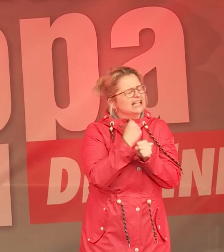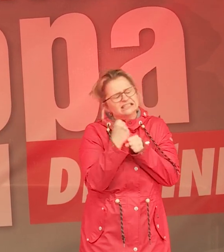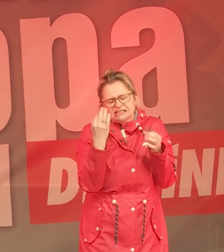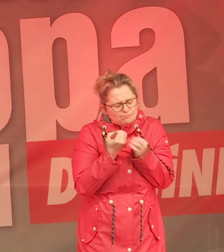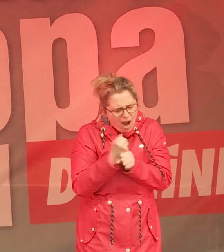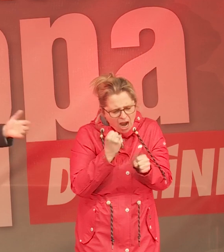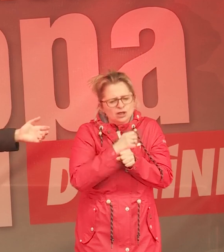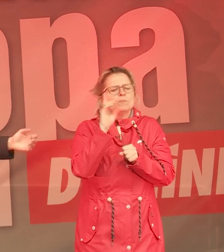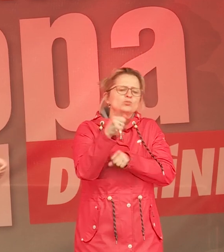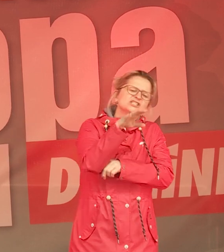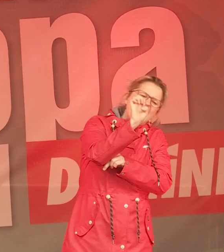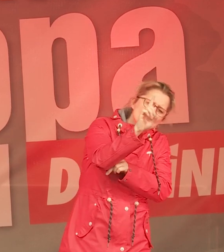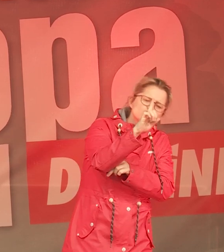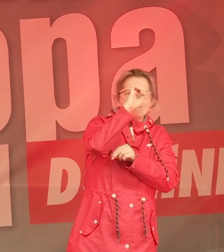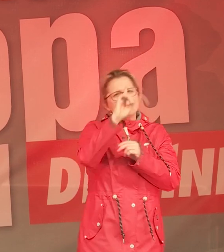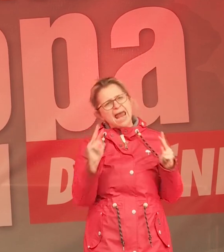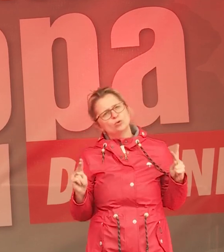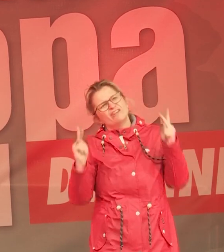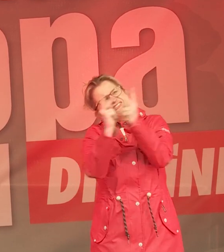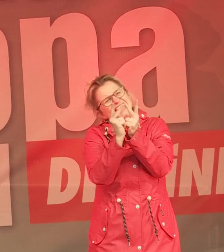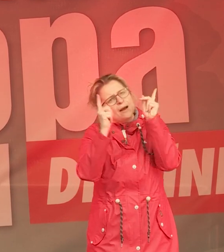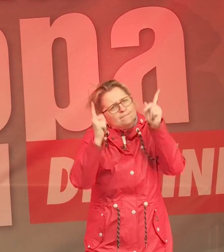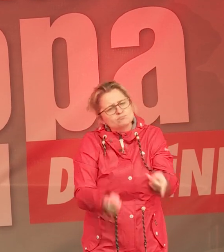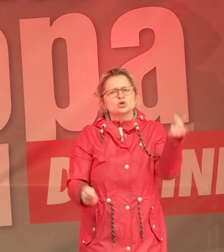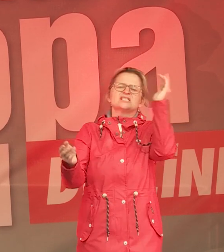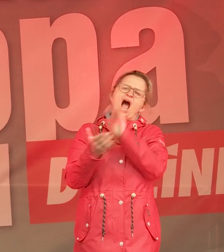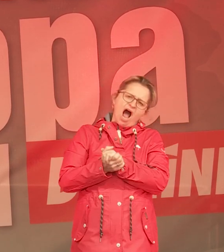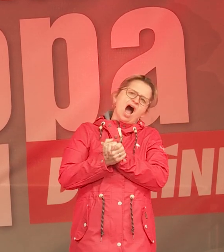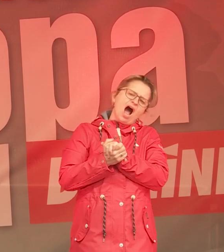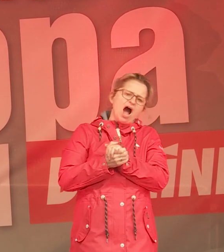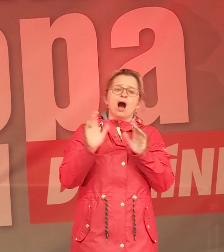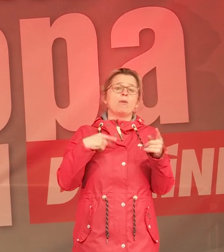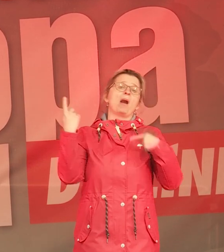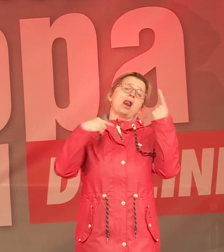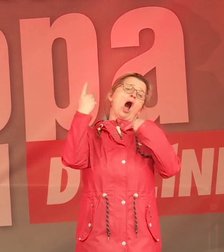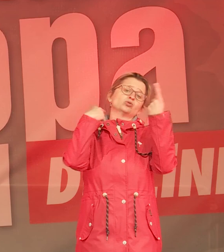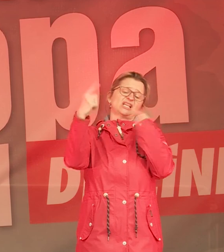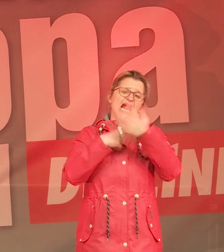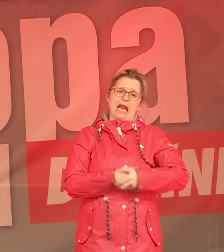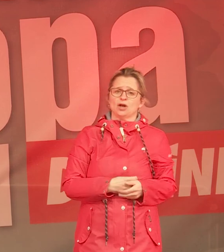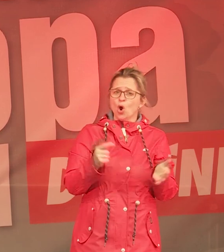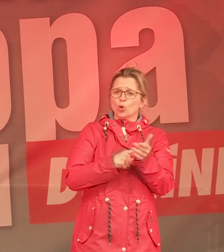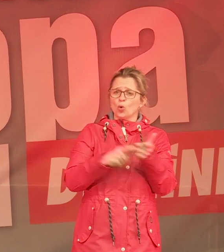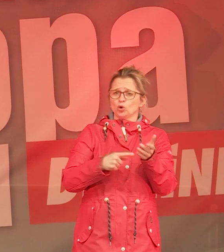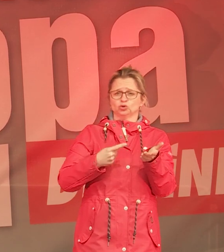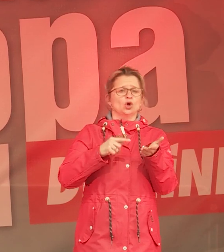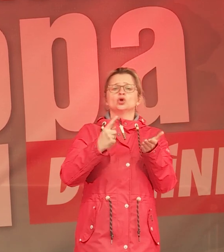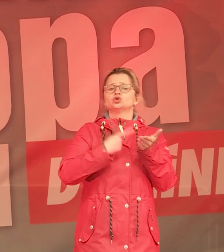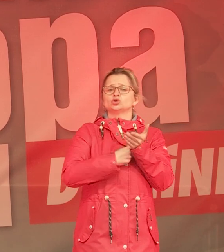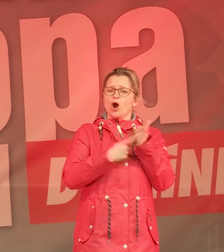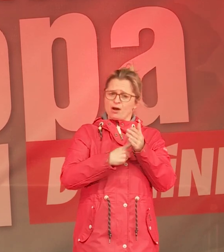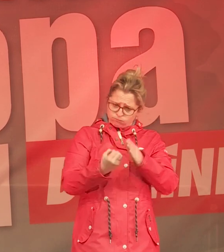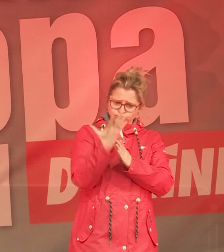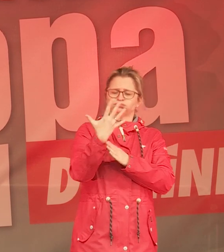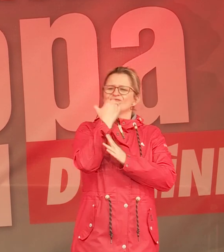ja dann in der EU und einstimmig und was weiß ich. In Wirklichkeit hat er nur eine Ausrede gesucht, um die Steuern nicht einzuführen. Frankreich macht